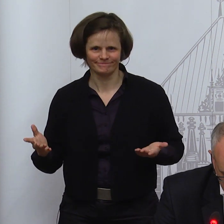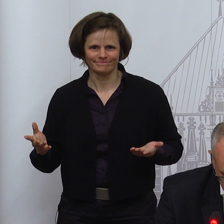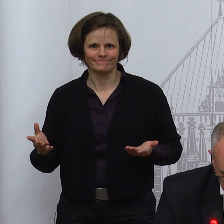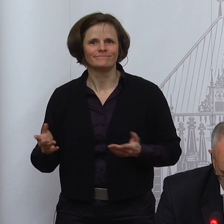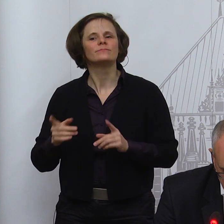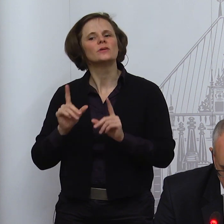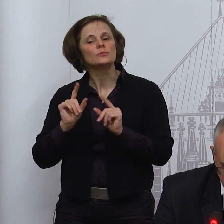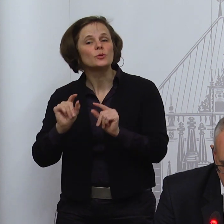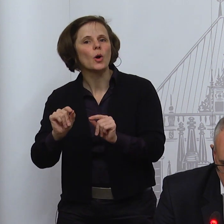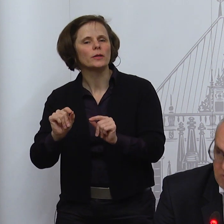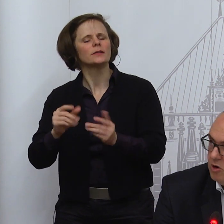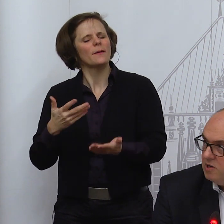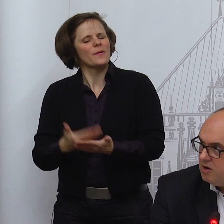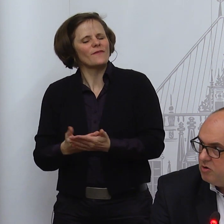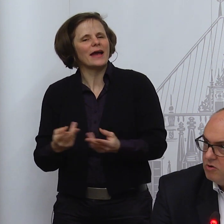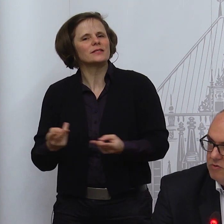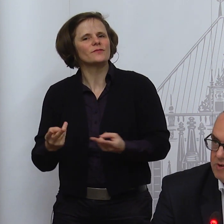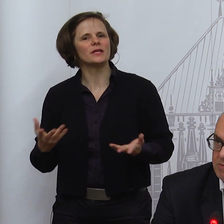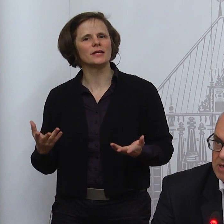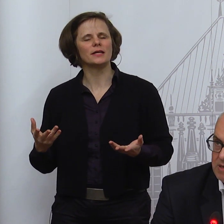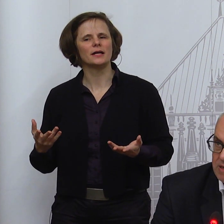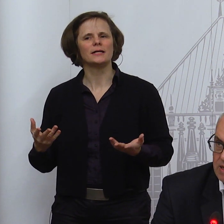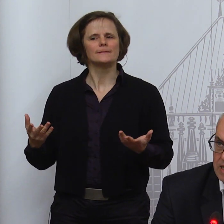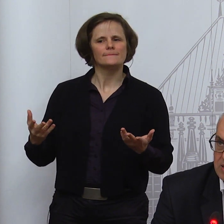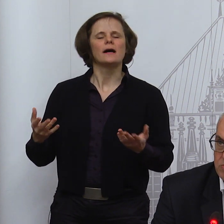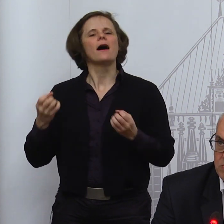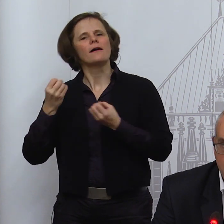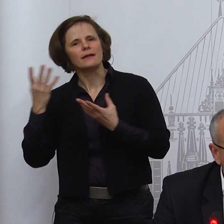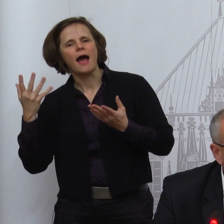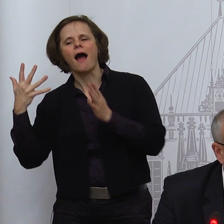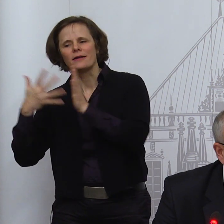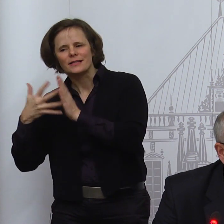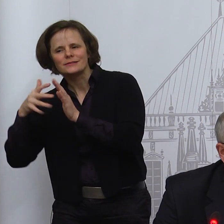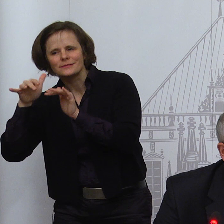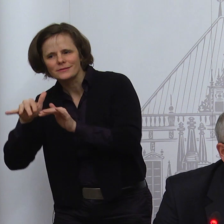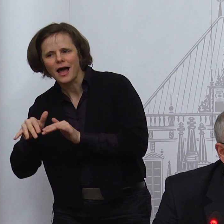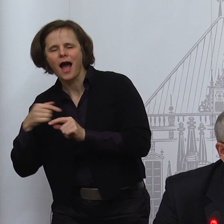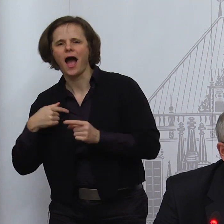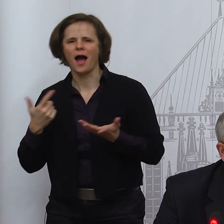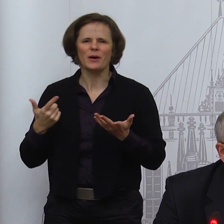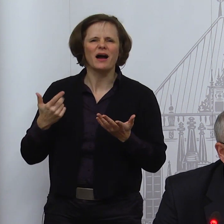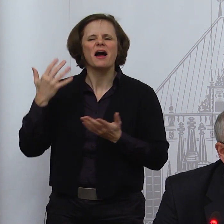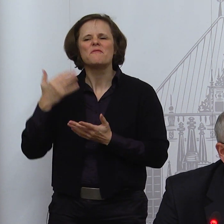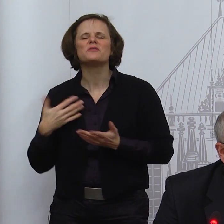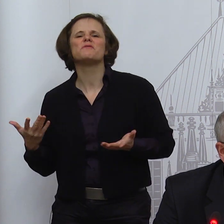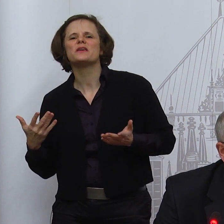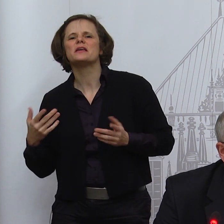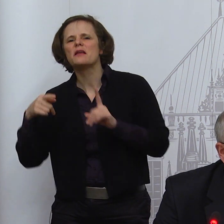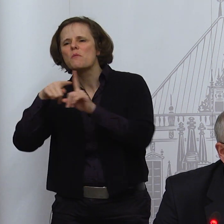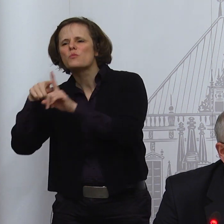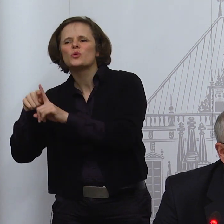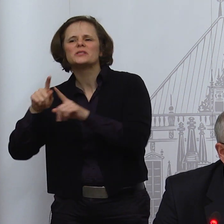in Grenzen hält. Wir wollen auch künftig mit anlasslosen Stichproben-Tests, sogenannten Radartests,